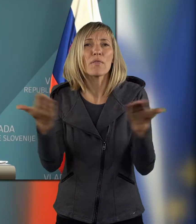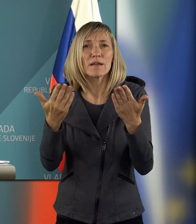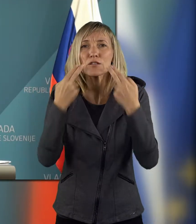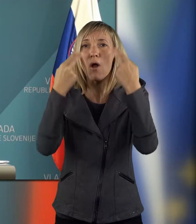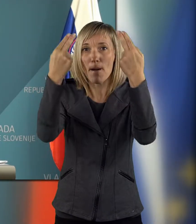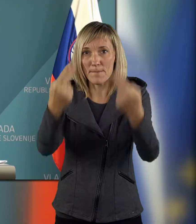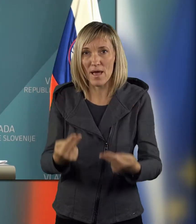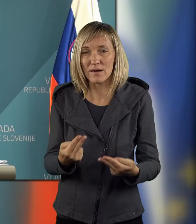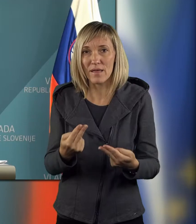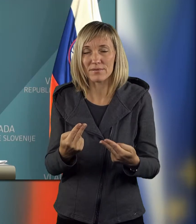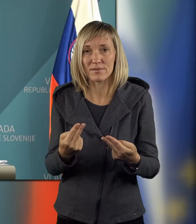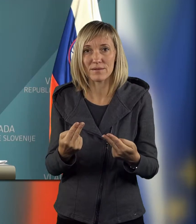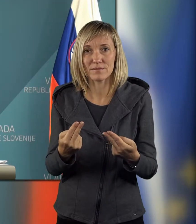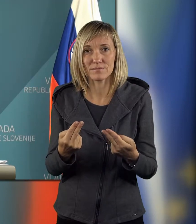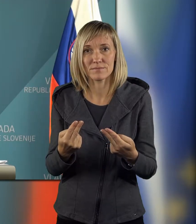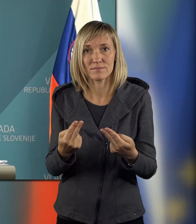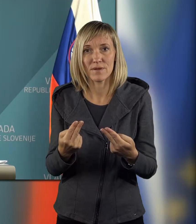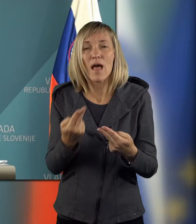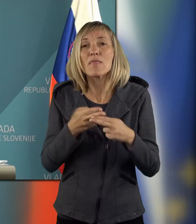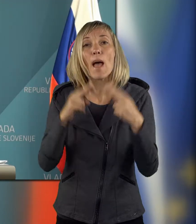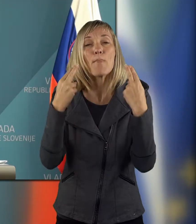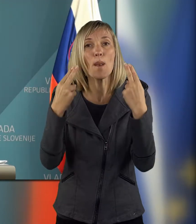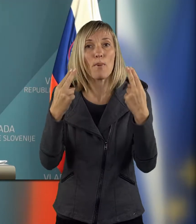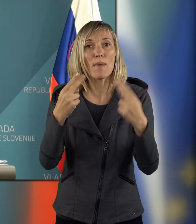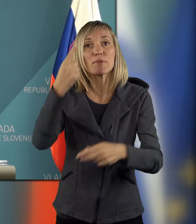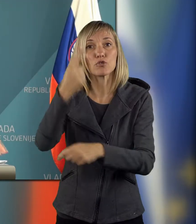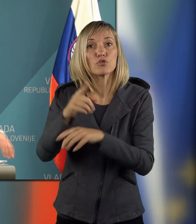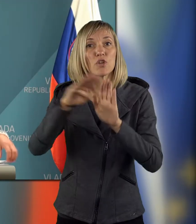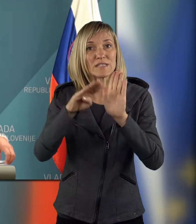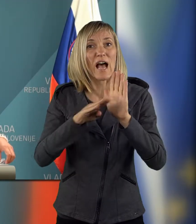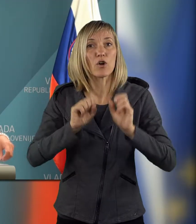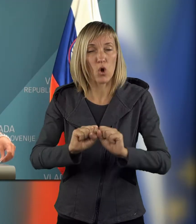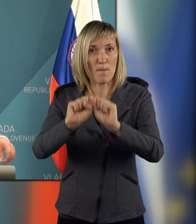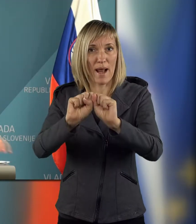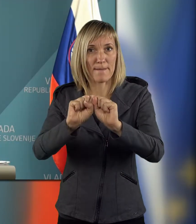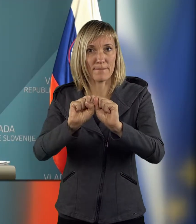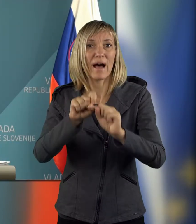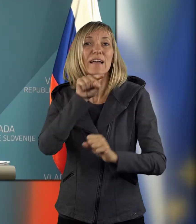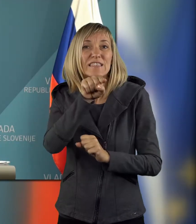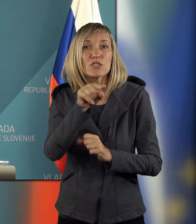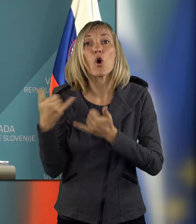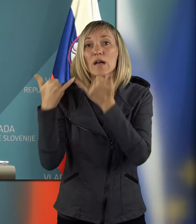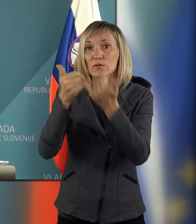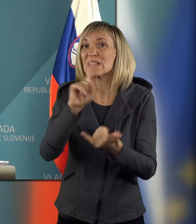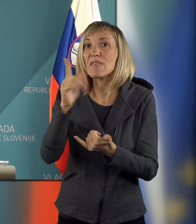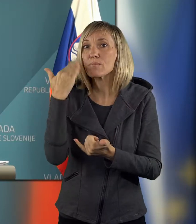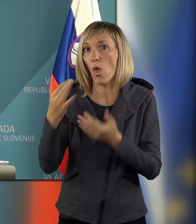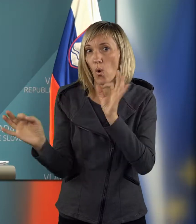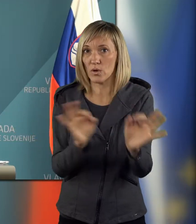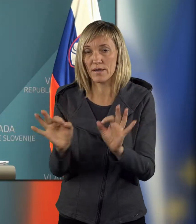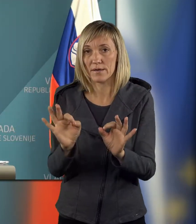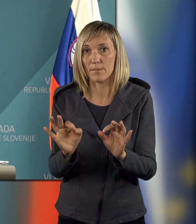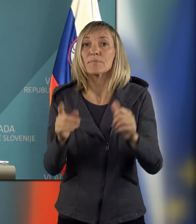preletela najvažnejše določila zakona obrambo, predvsem tista, kar do sedaj ni bilo urejeno.